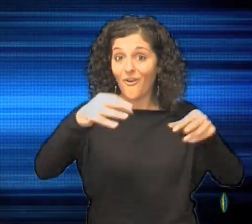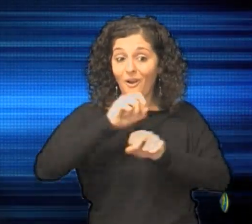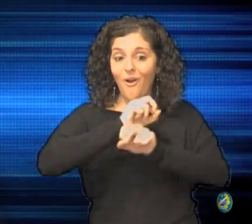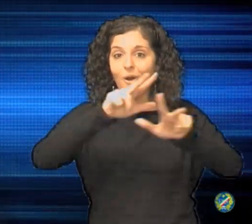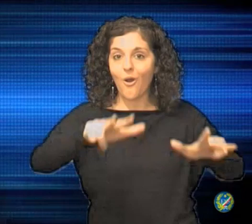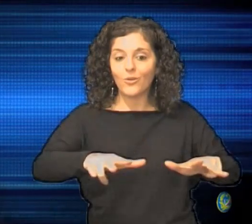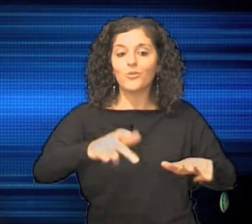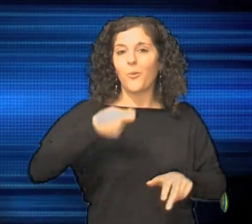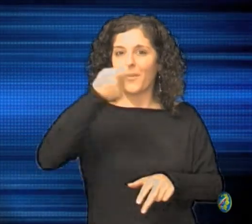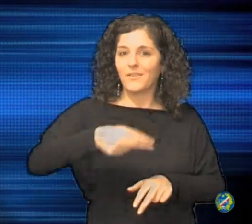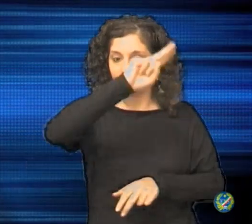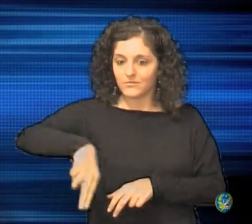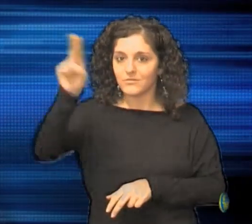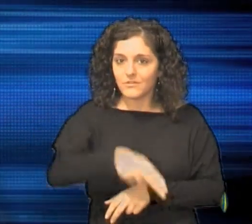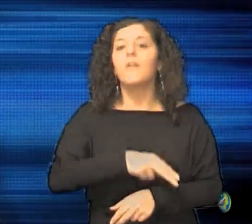provvidenza.